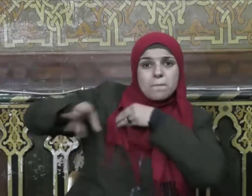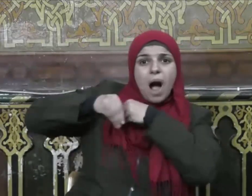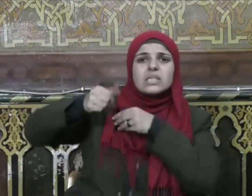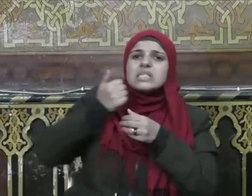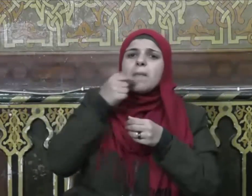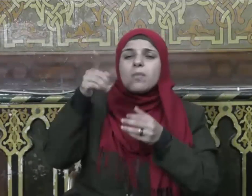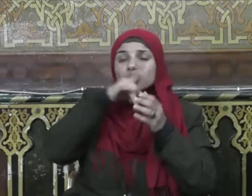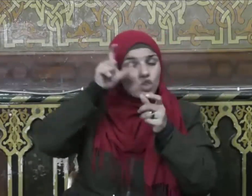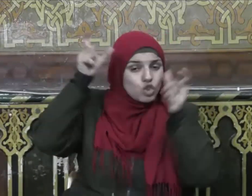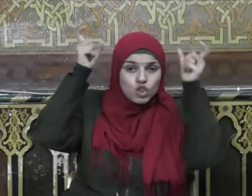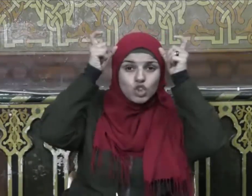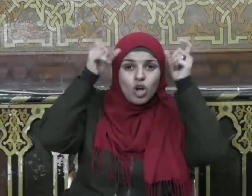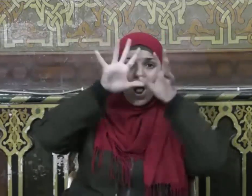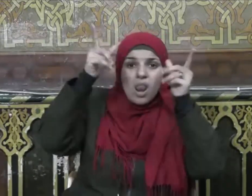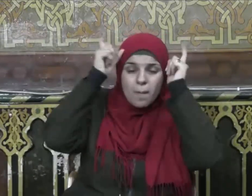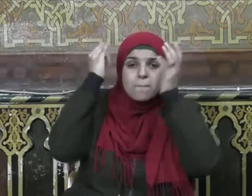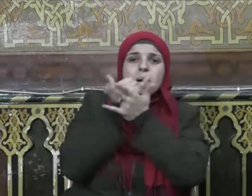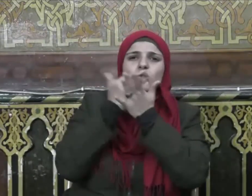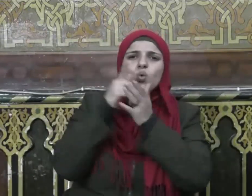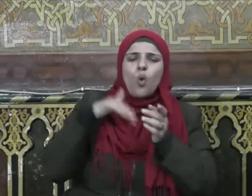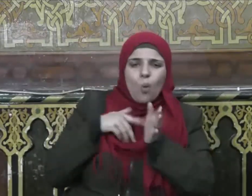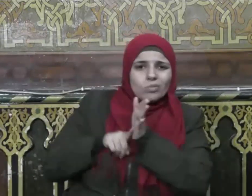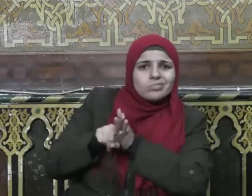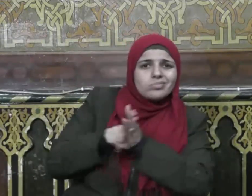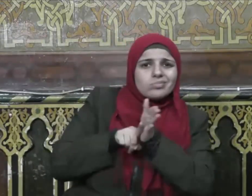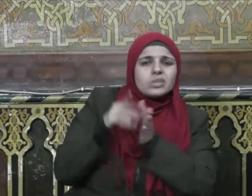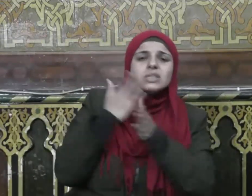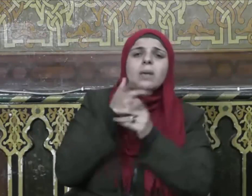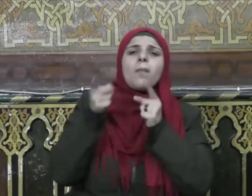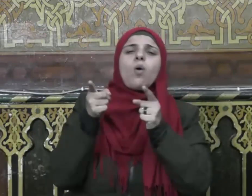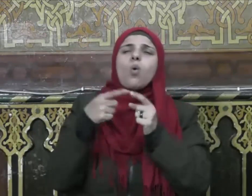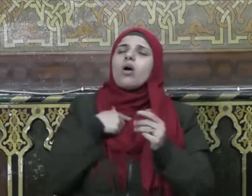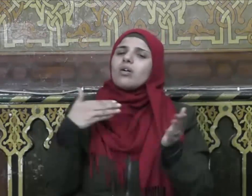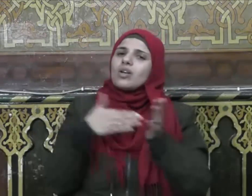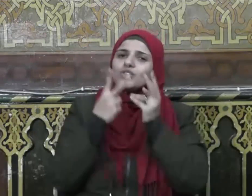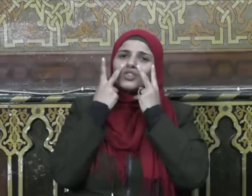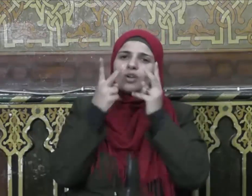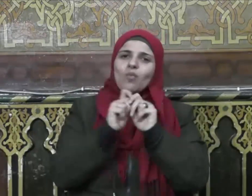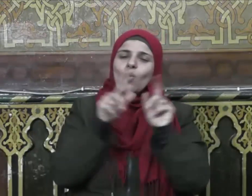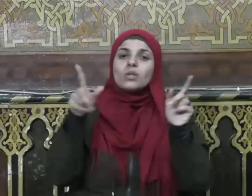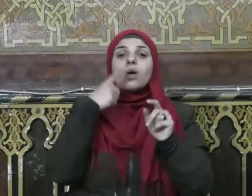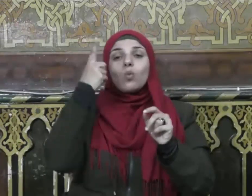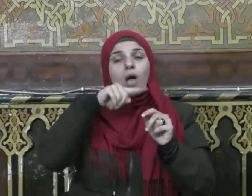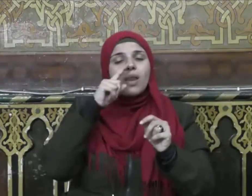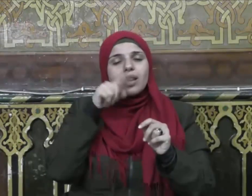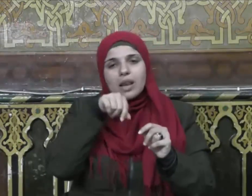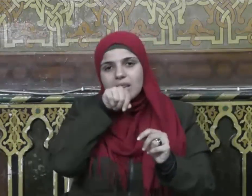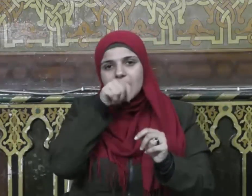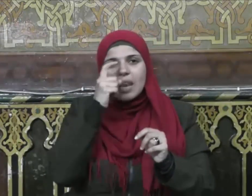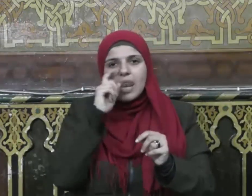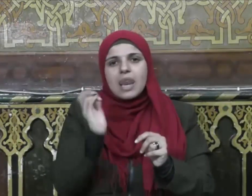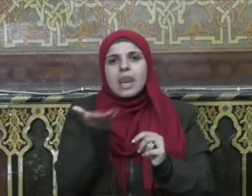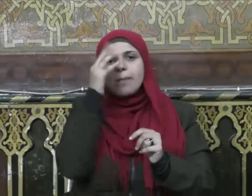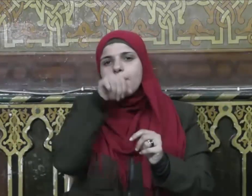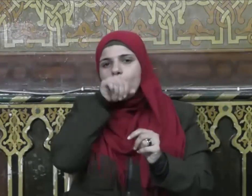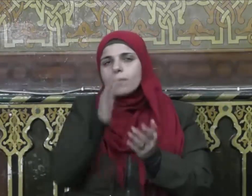الشيطان للإنسان خذولاً ولقد صور لنا النبي صلى الله عليه وسلم صاحب